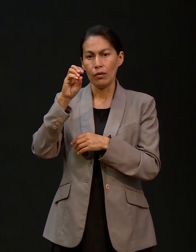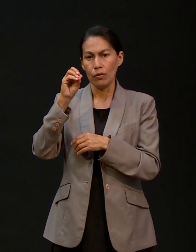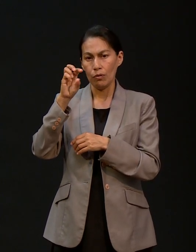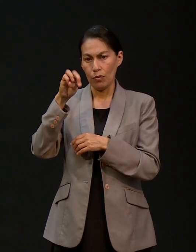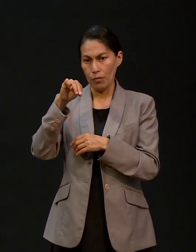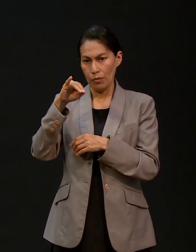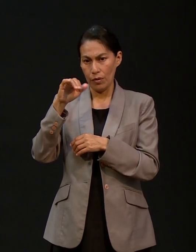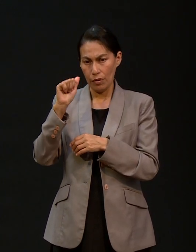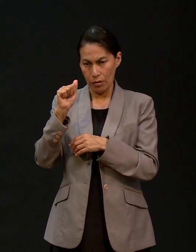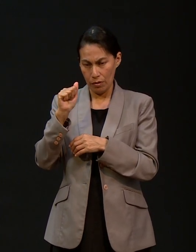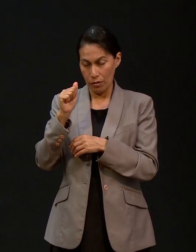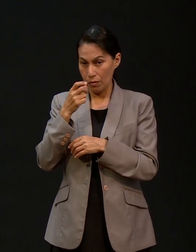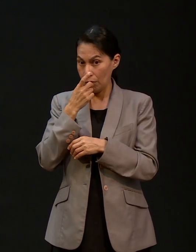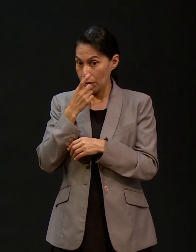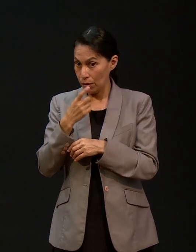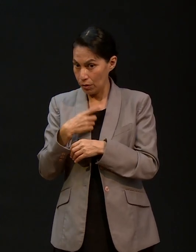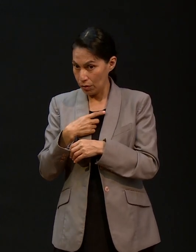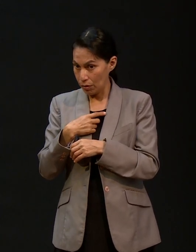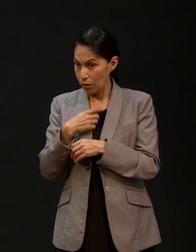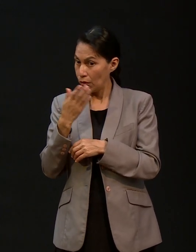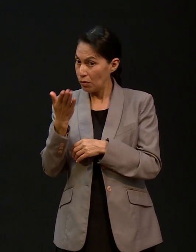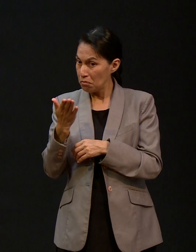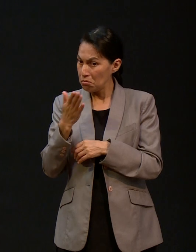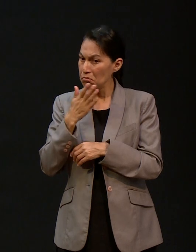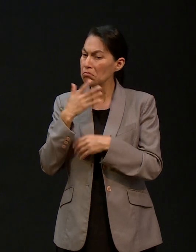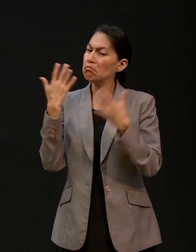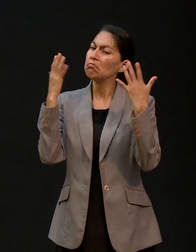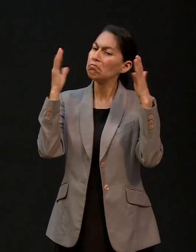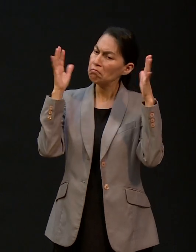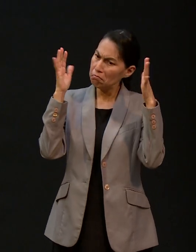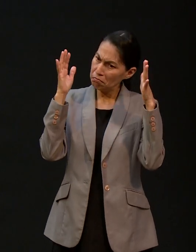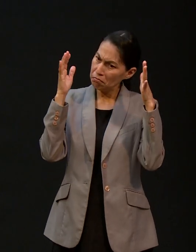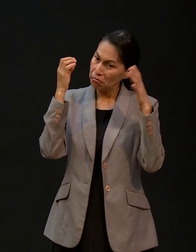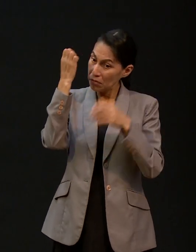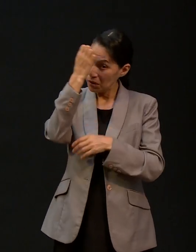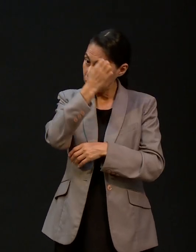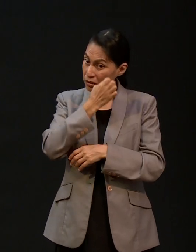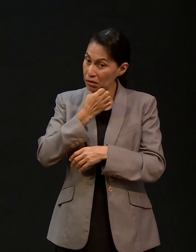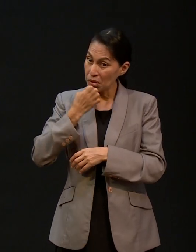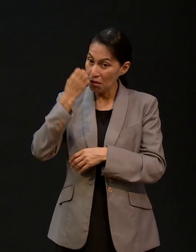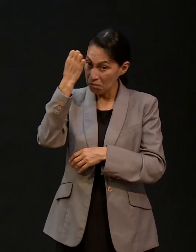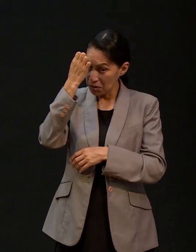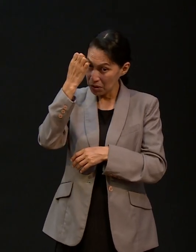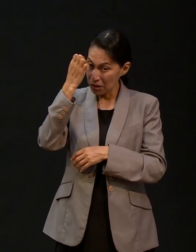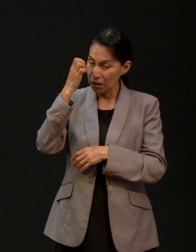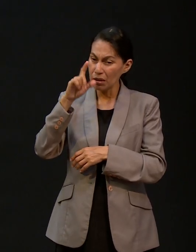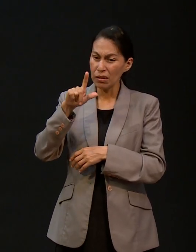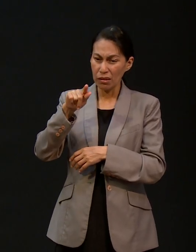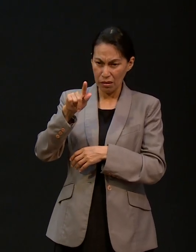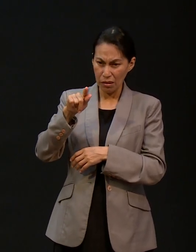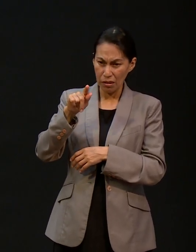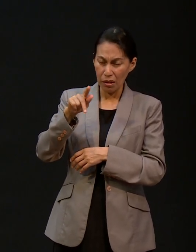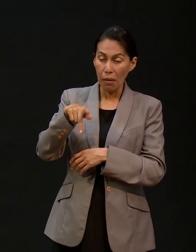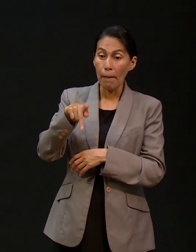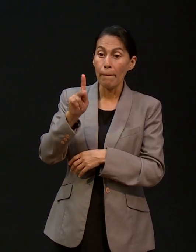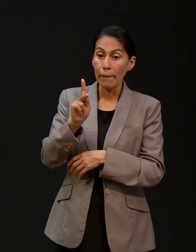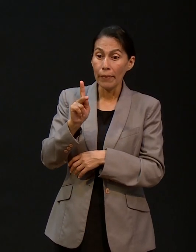llevábamos una prepa médica, él me dijo, Alejandro, te felicito porque el examen que pasaste, lo pasé con